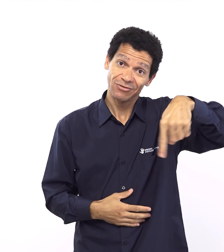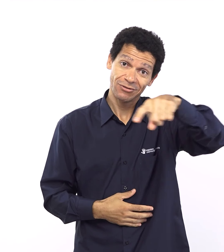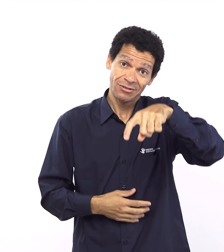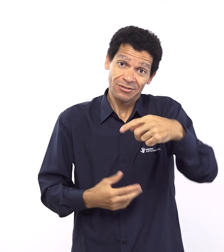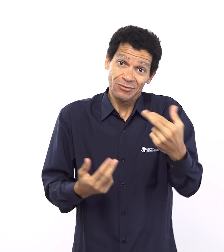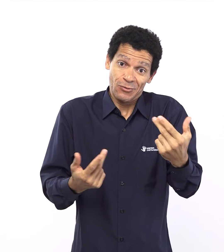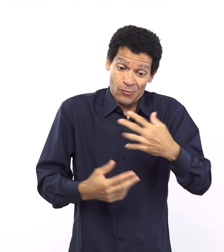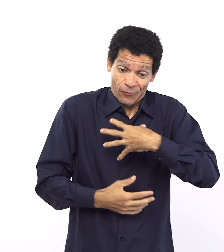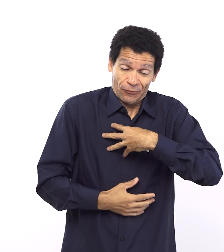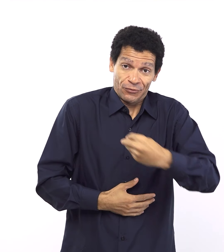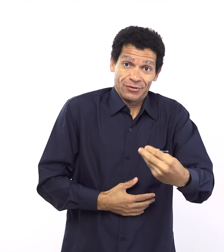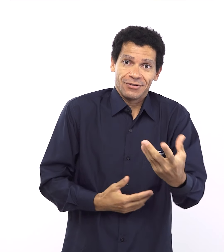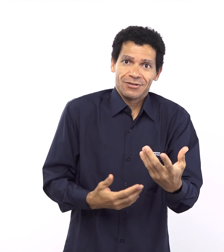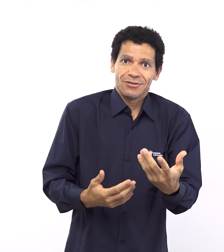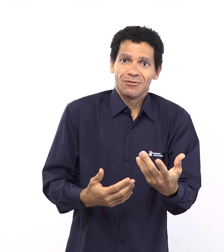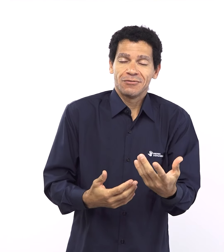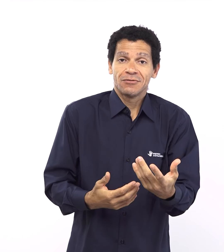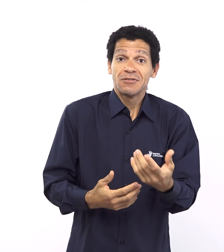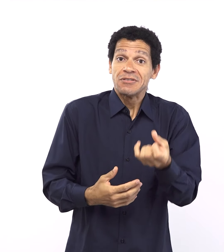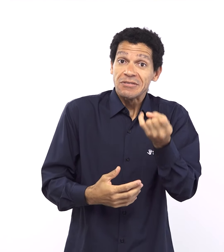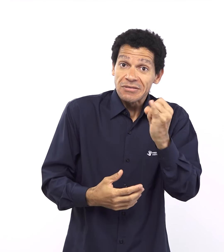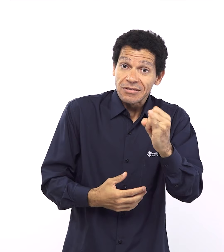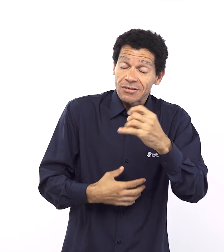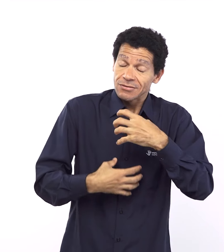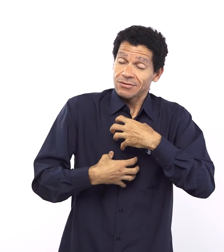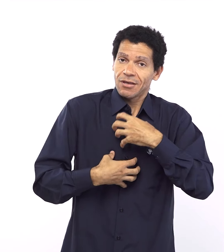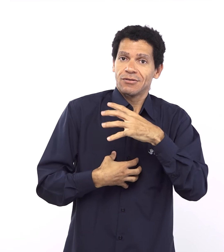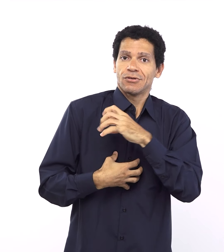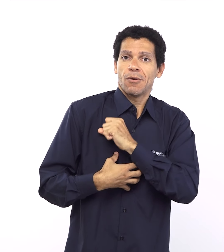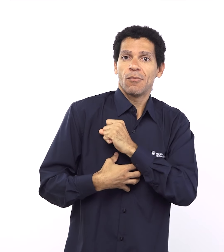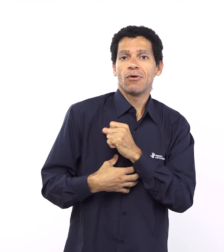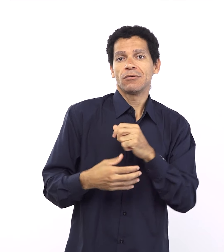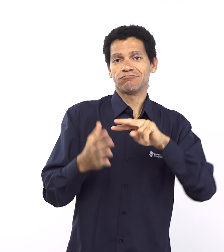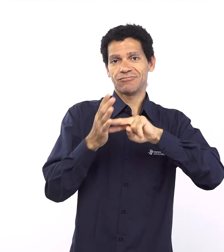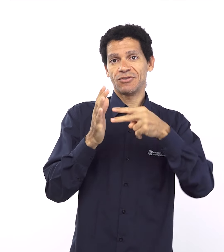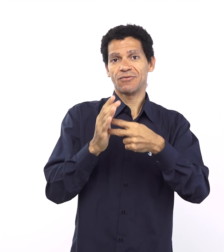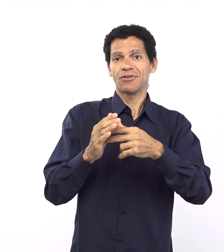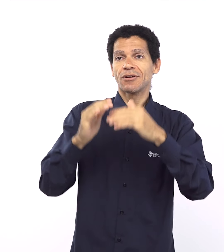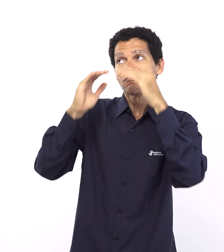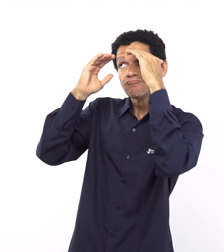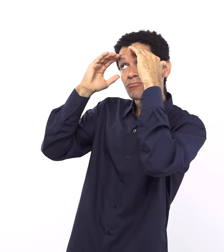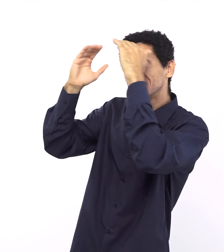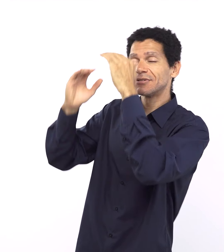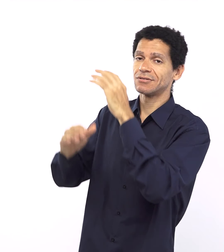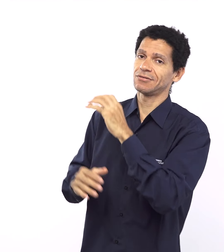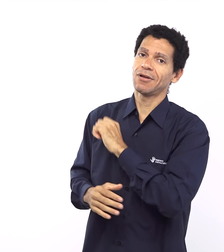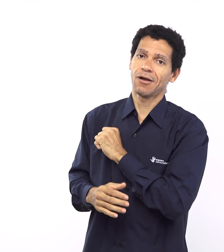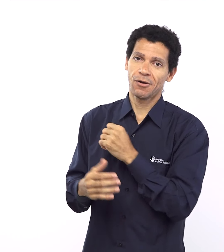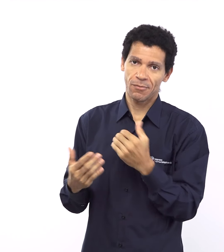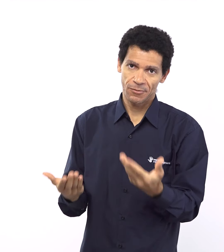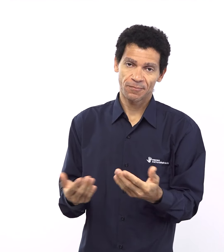bom quero agradecer a presença de vocês três o Lucas o Luciano e o André